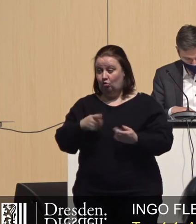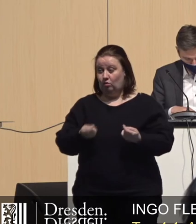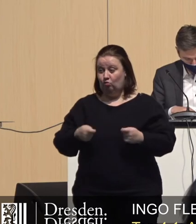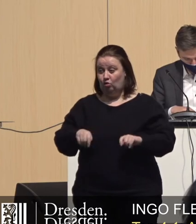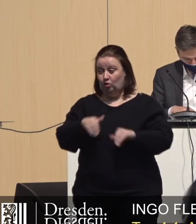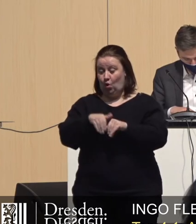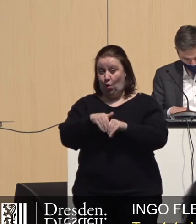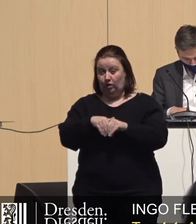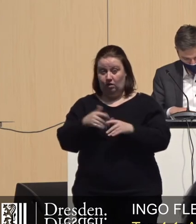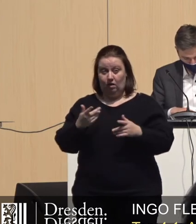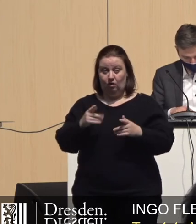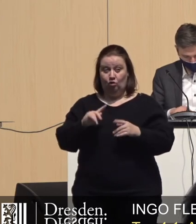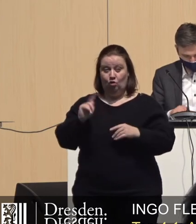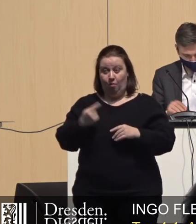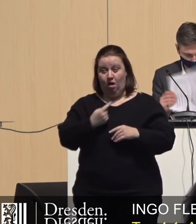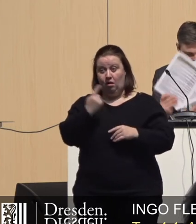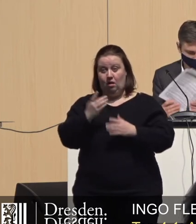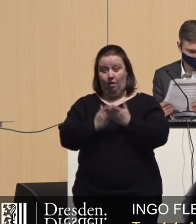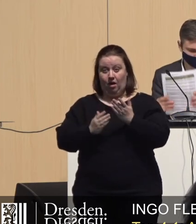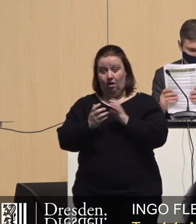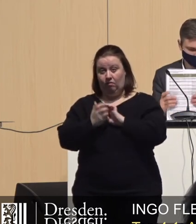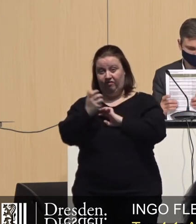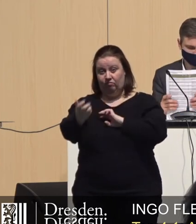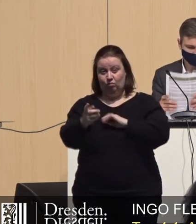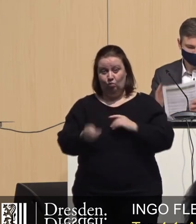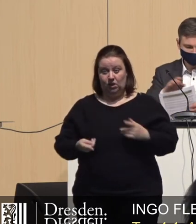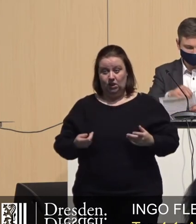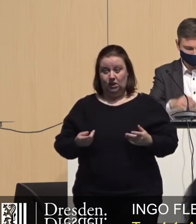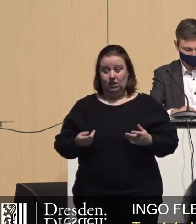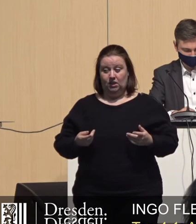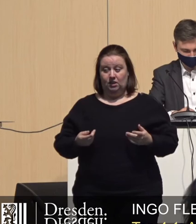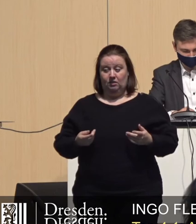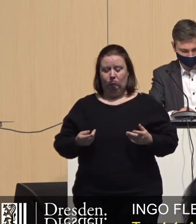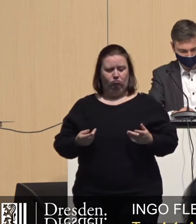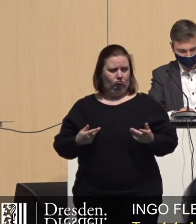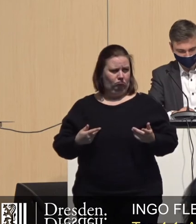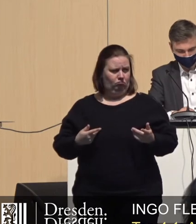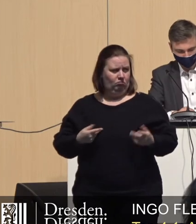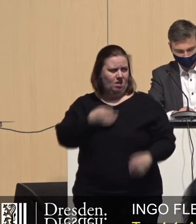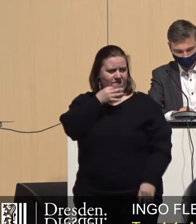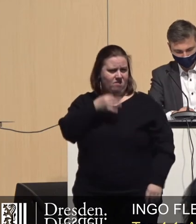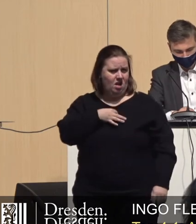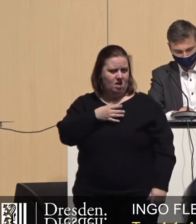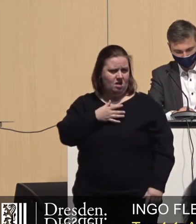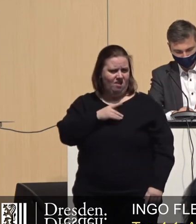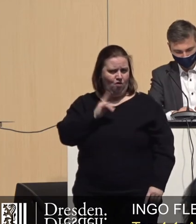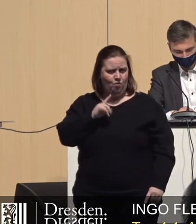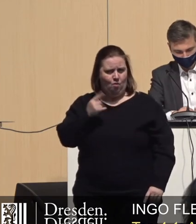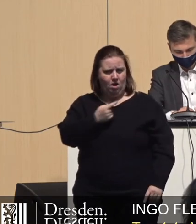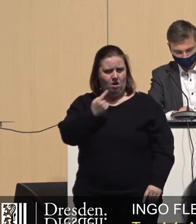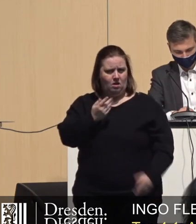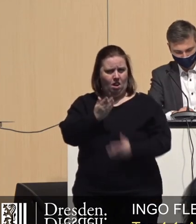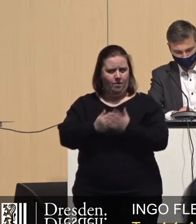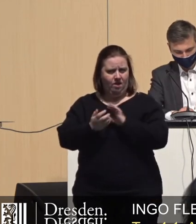heute um weitere anderthalb Jahre in die Zukunft verschieben. Da frage ich mich natürlich, wo kommt denn schon wieder anderthalb Jahre